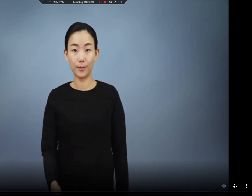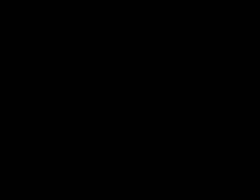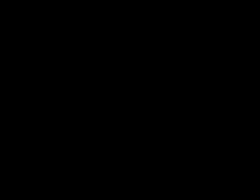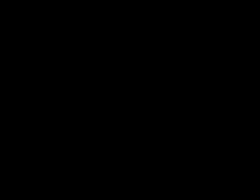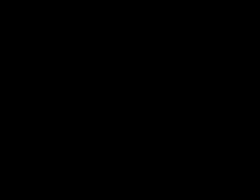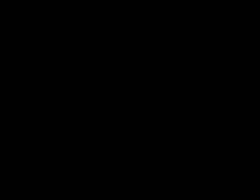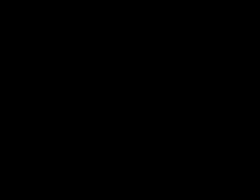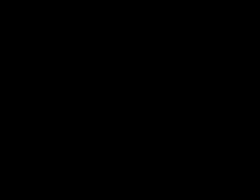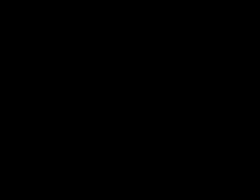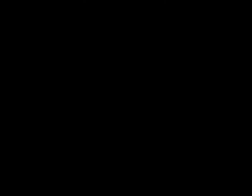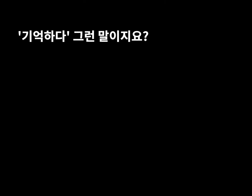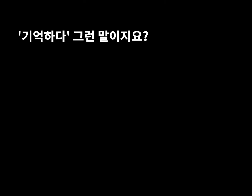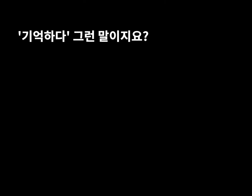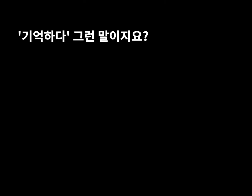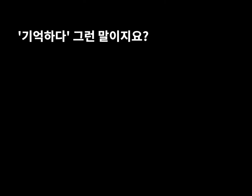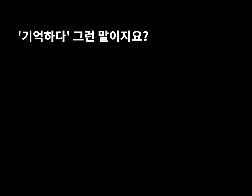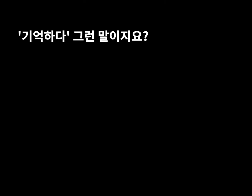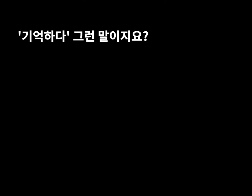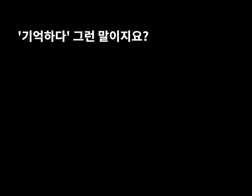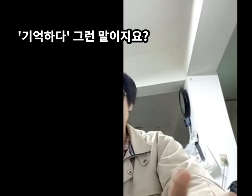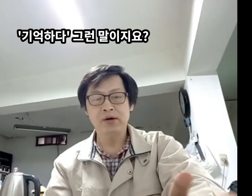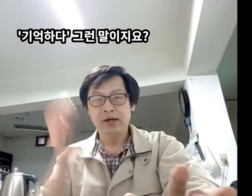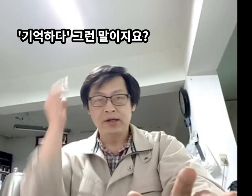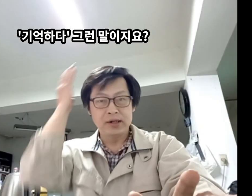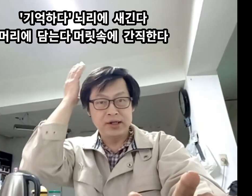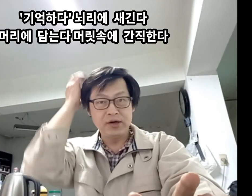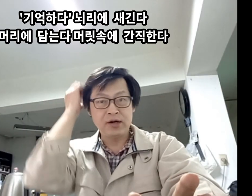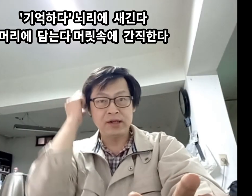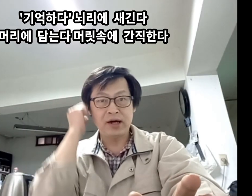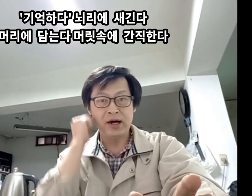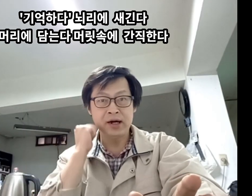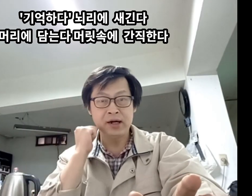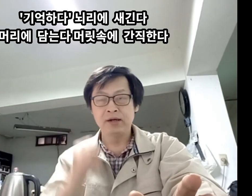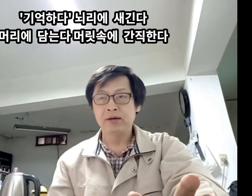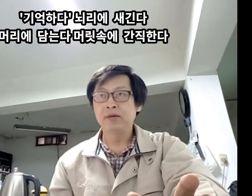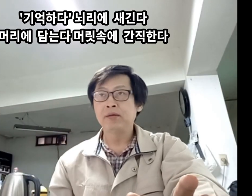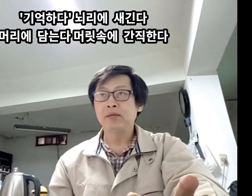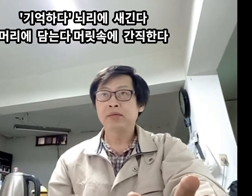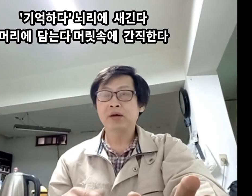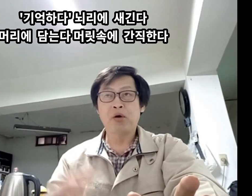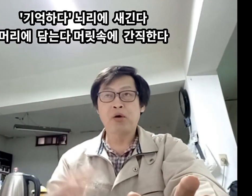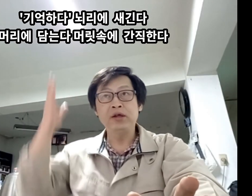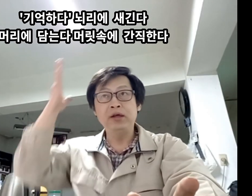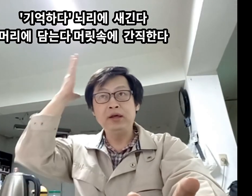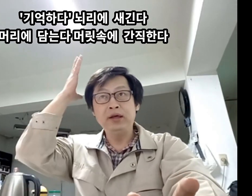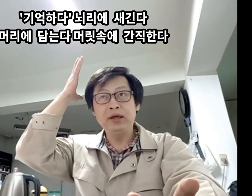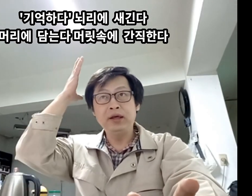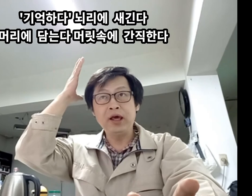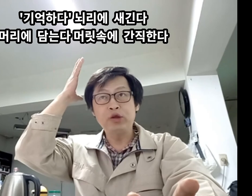이거는 기억하다 그런 말이죠 기억하다 내가 머리에 머리에